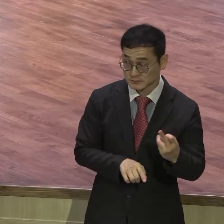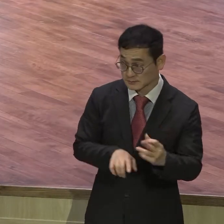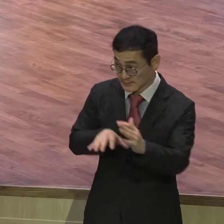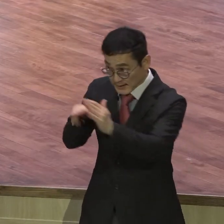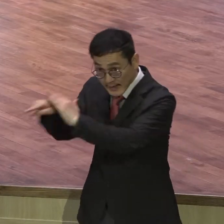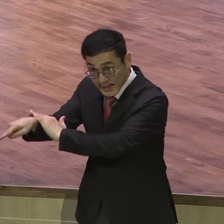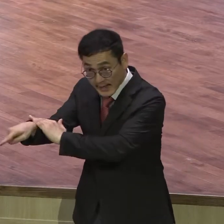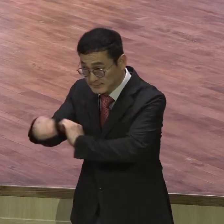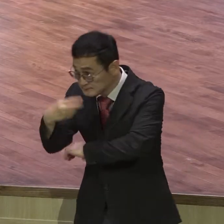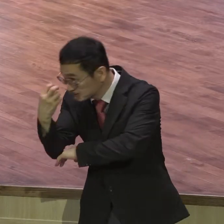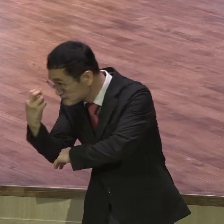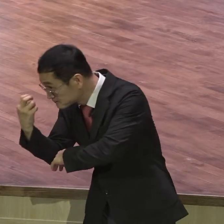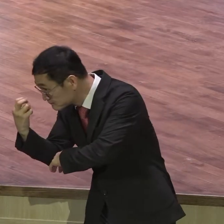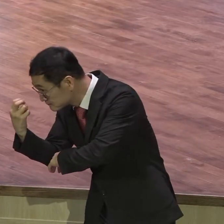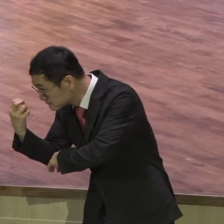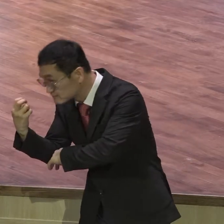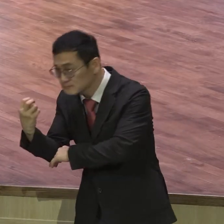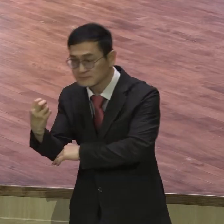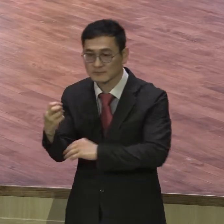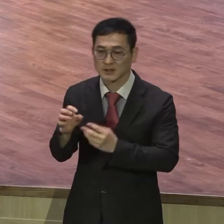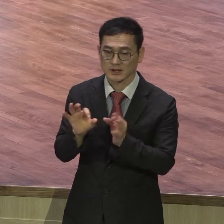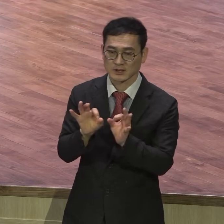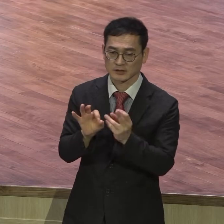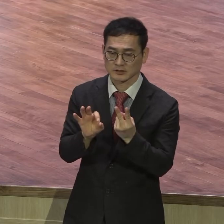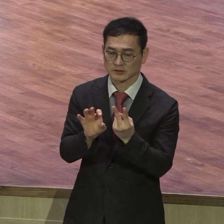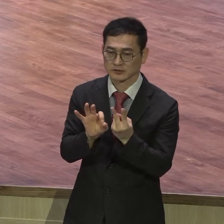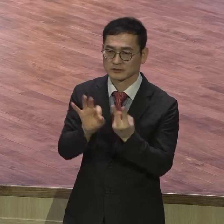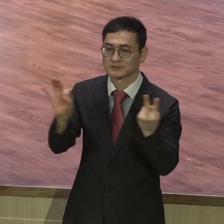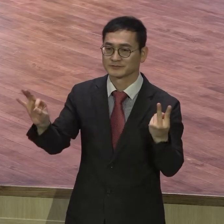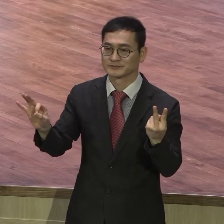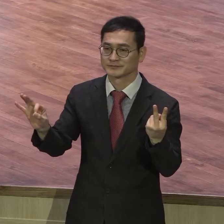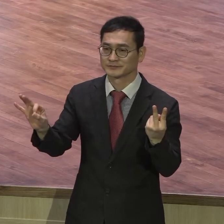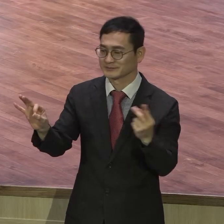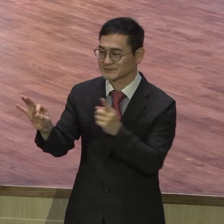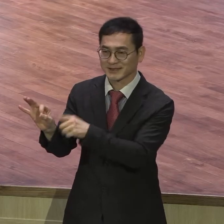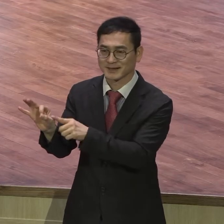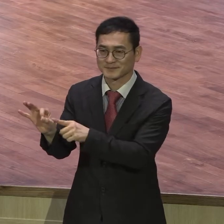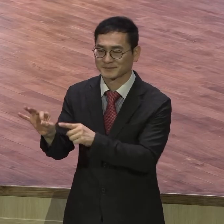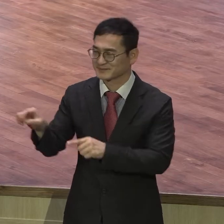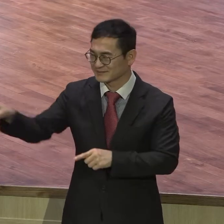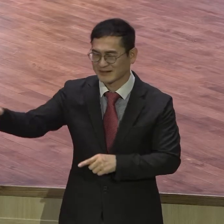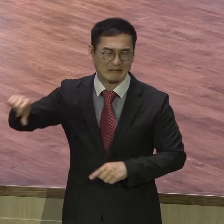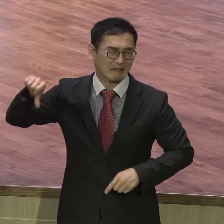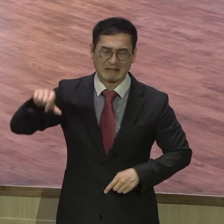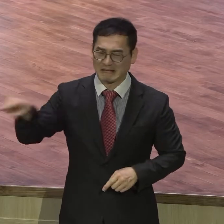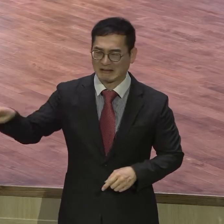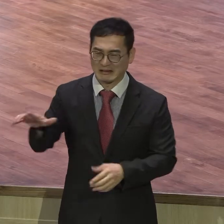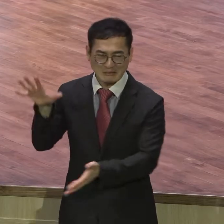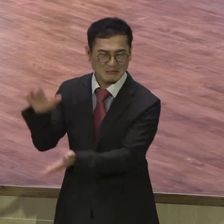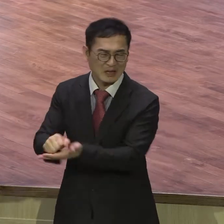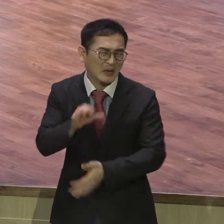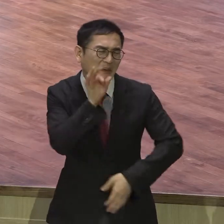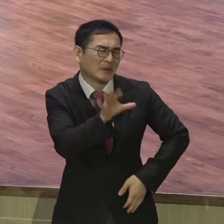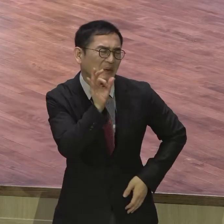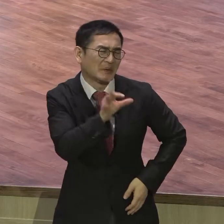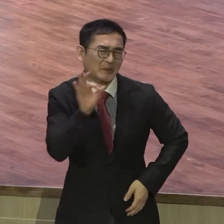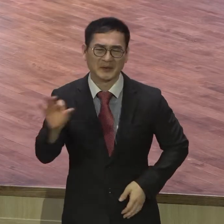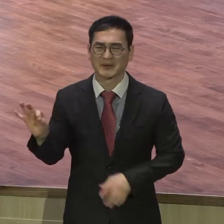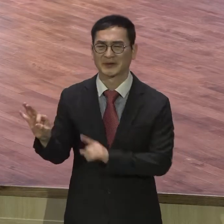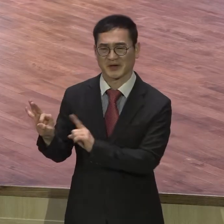현실은 그 사람 말이 맞아요. 그런데 하나님 빼고 보는 거예요. 하나님 빼고 믿음 빼고 하나님 약속 빼고 눈으로